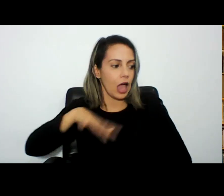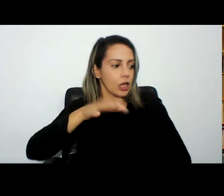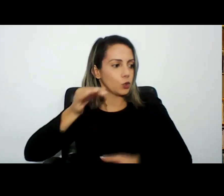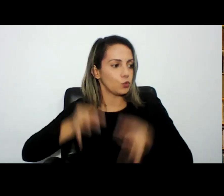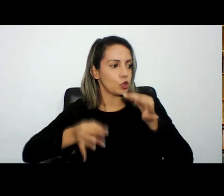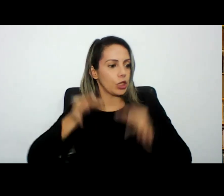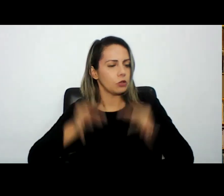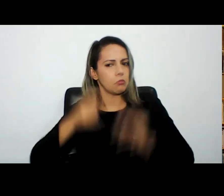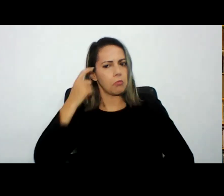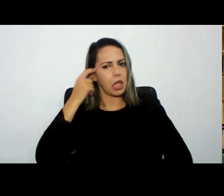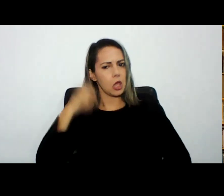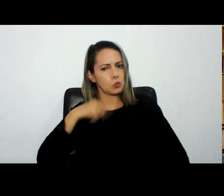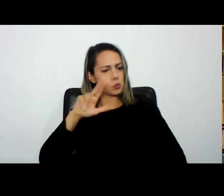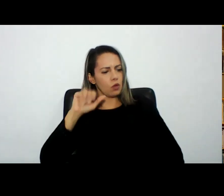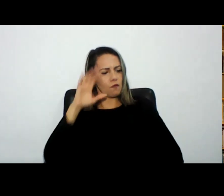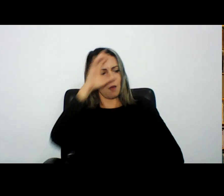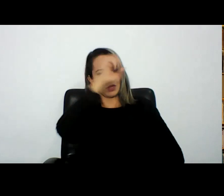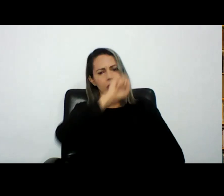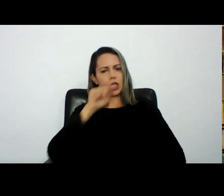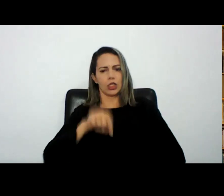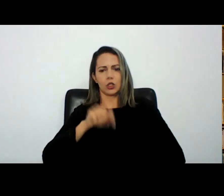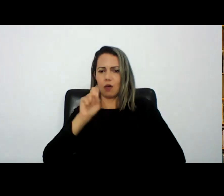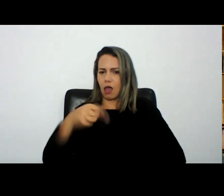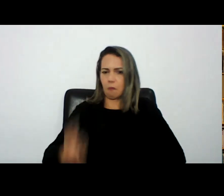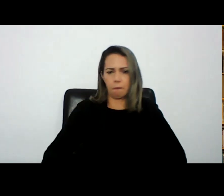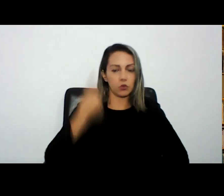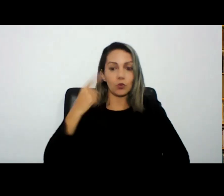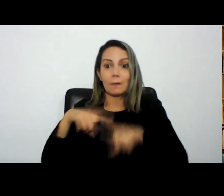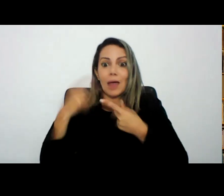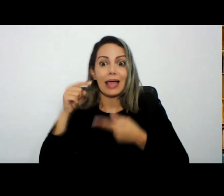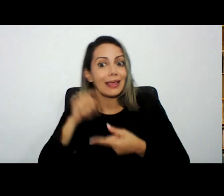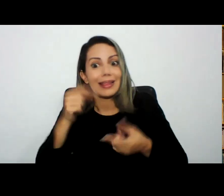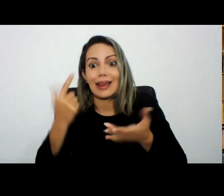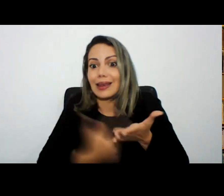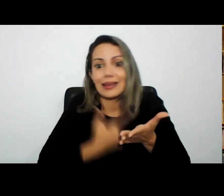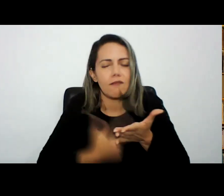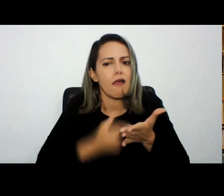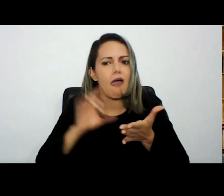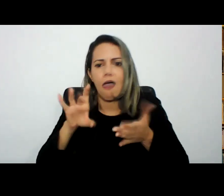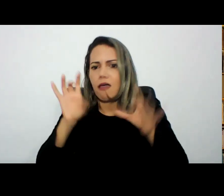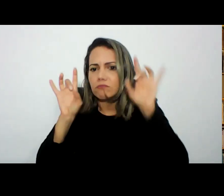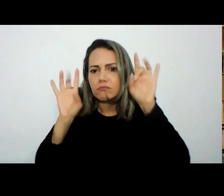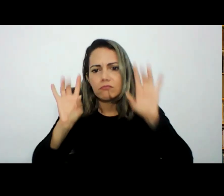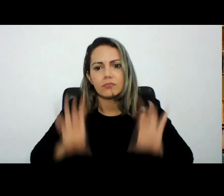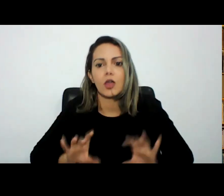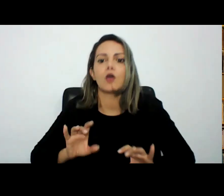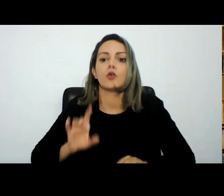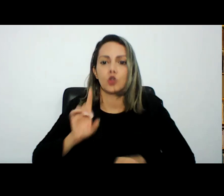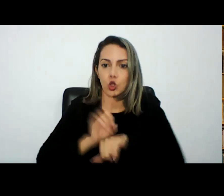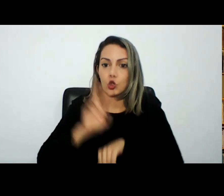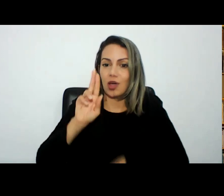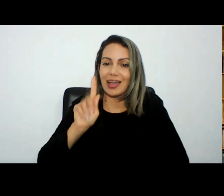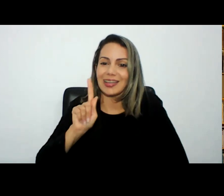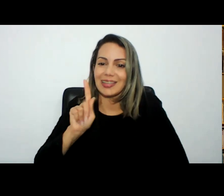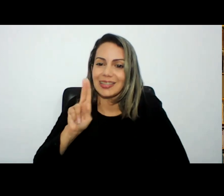nunca vou aprender isso isso é um absurdo esse livro é tão fantástico que o professor Guilherme ele traz esses conceitos